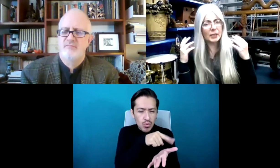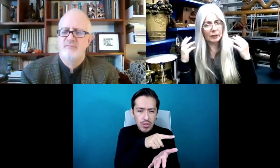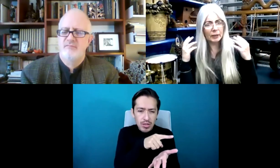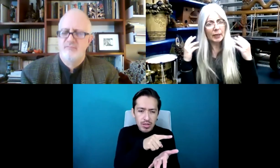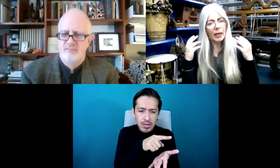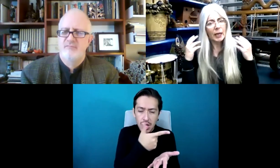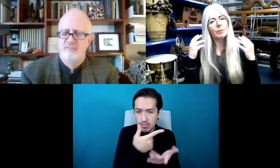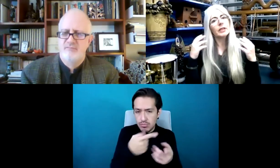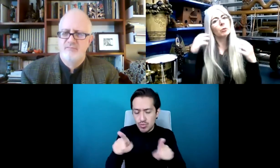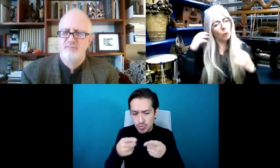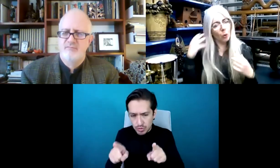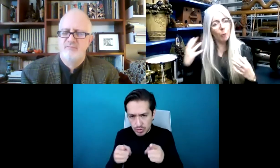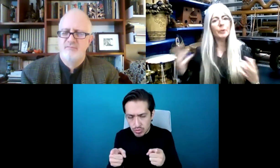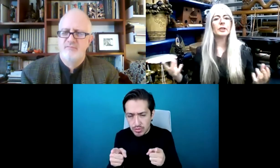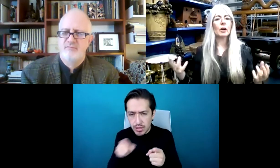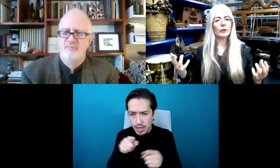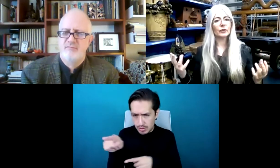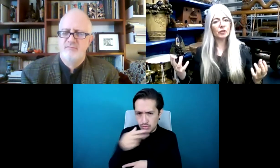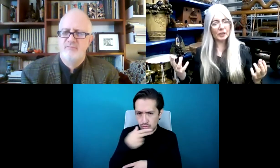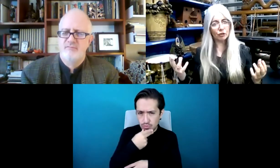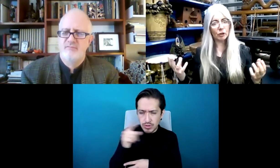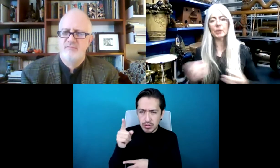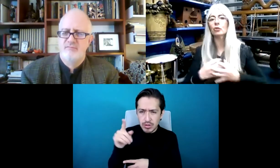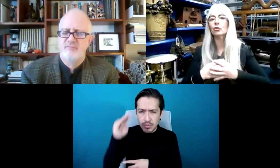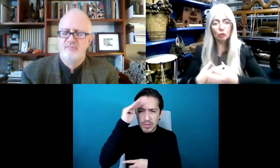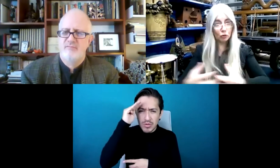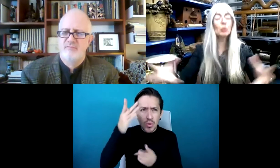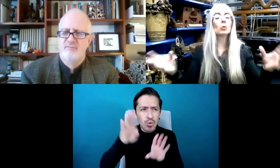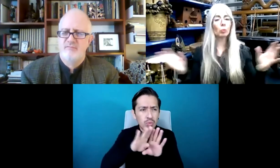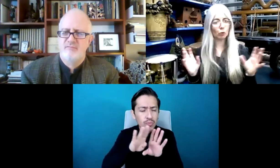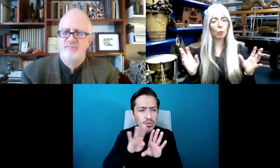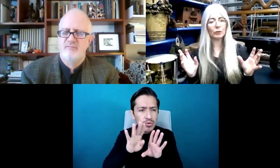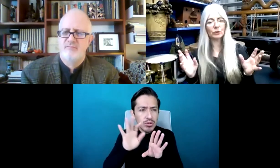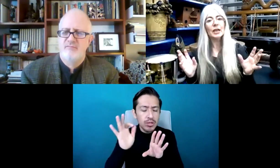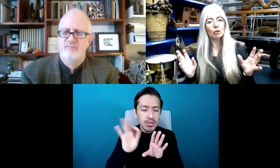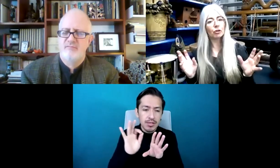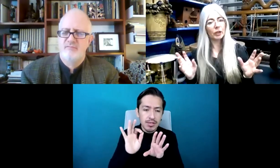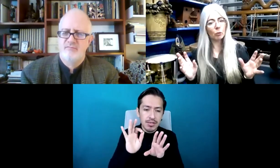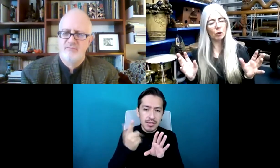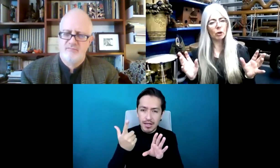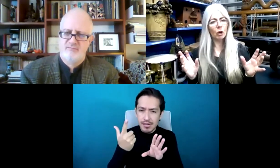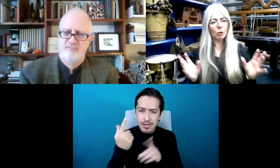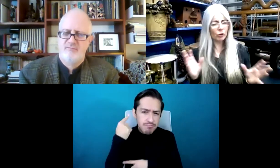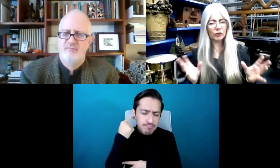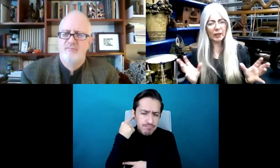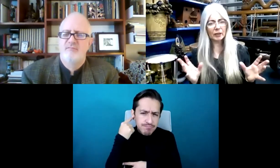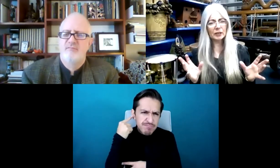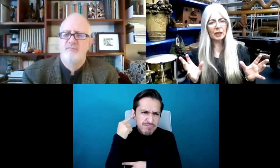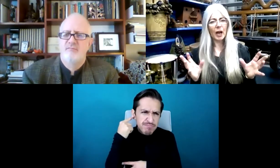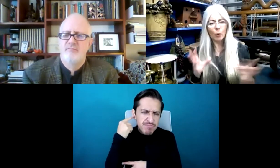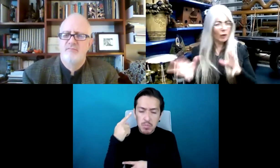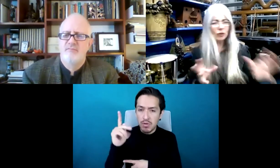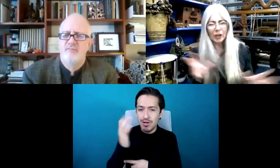músico pensó siempre que había que escuchar a través de los oídos, pero como la